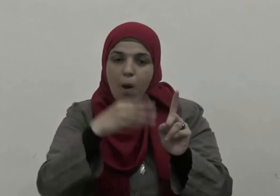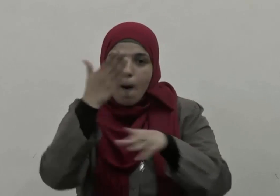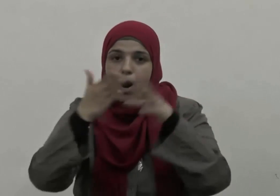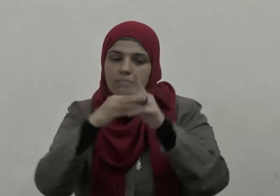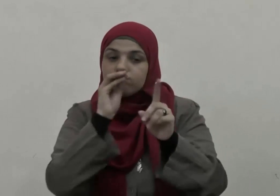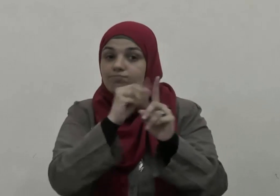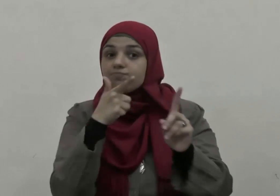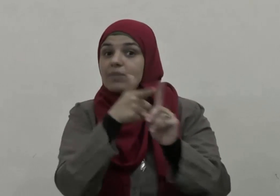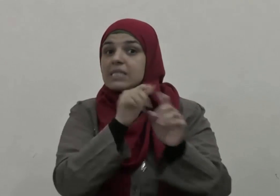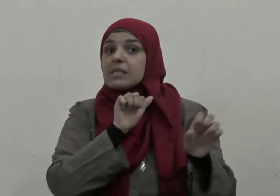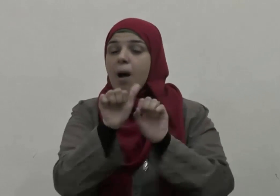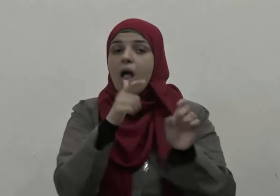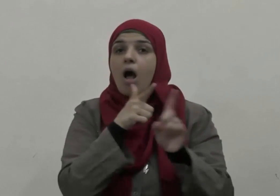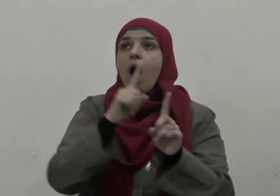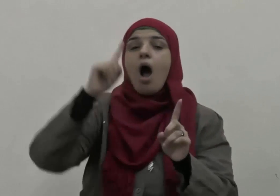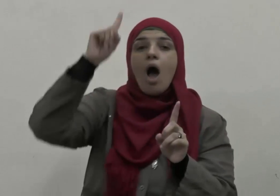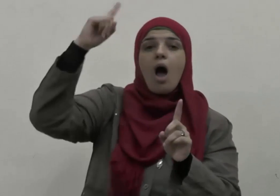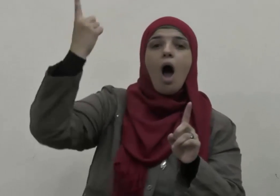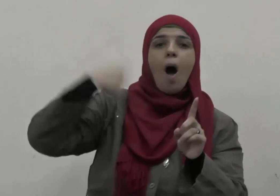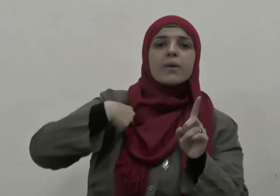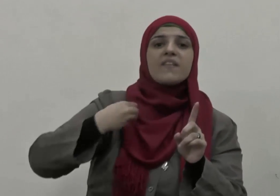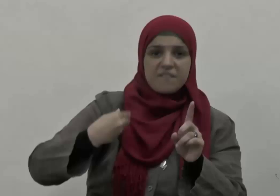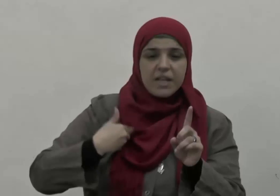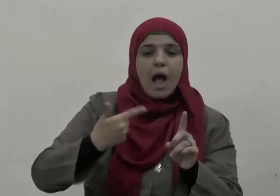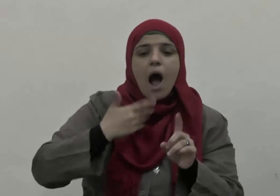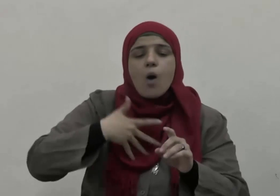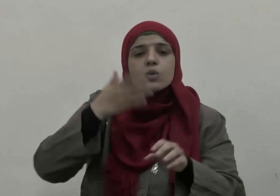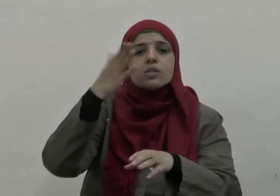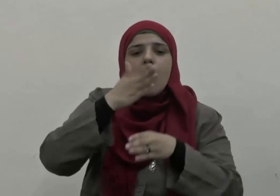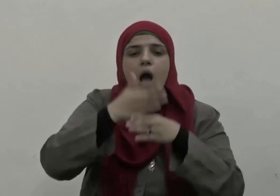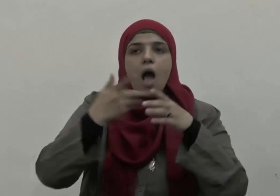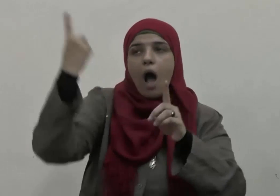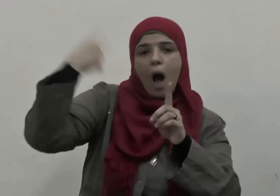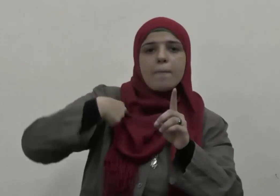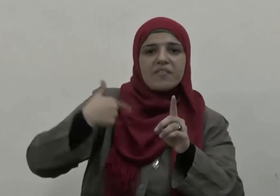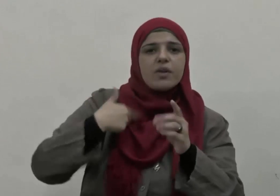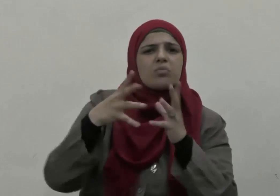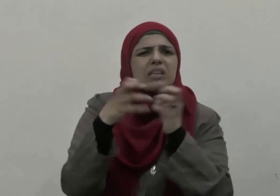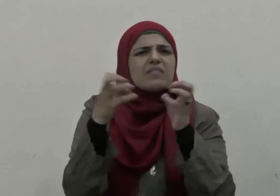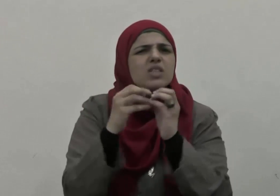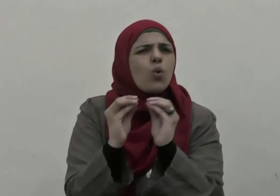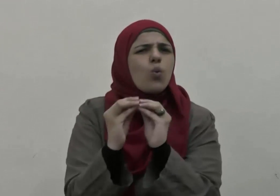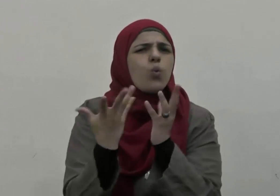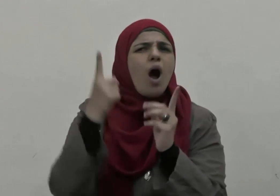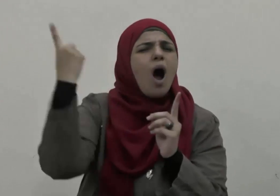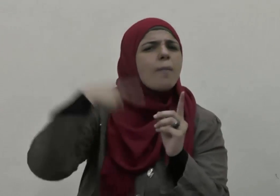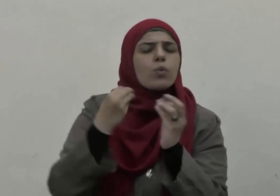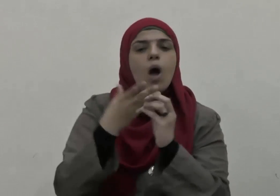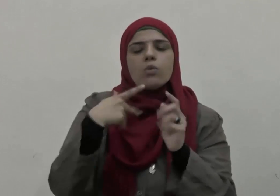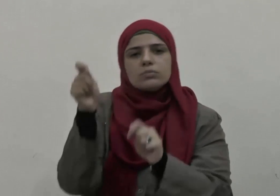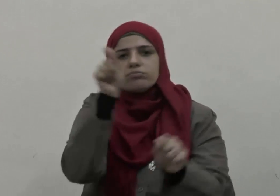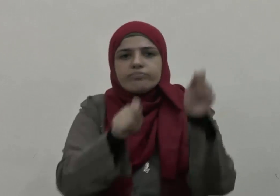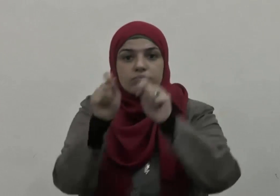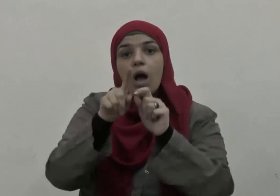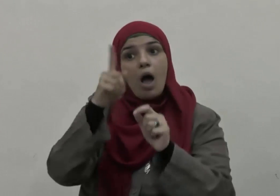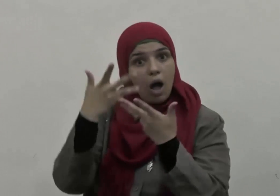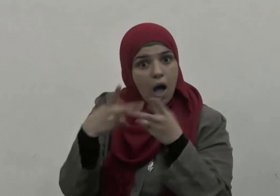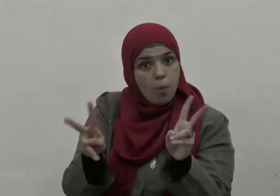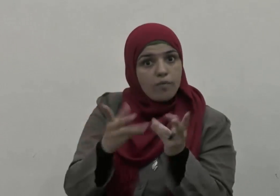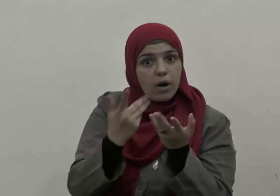وقال له إن الله أمرني بأمر قال فاصنع ما أمرك